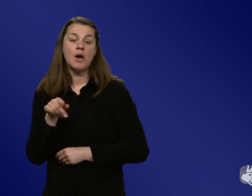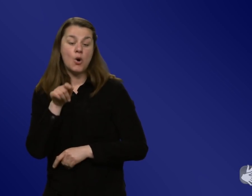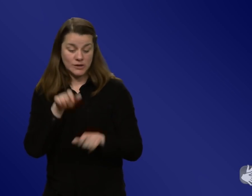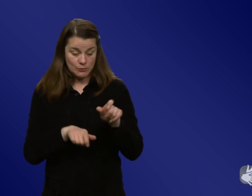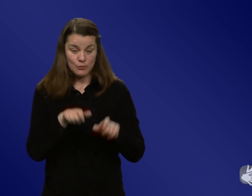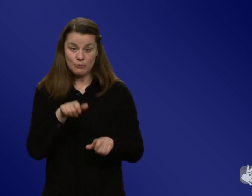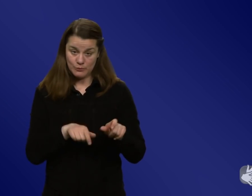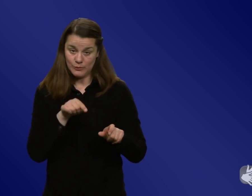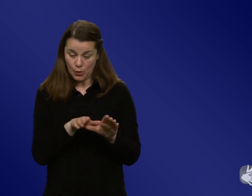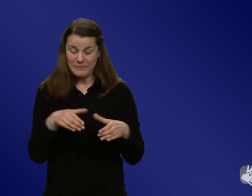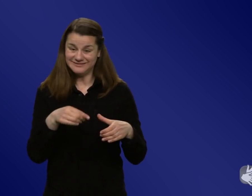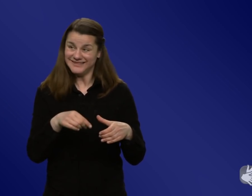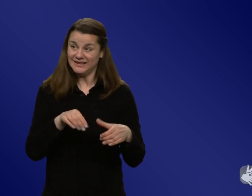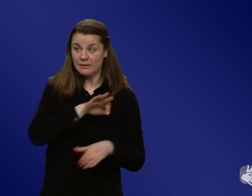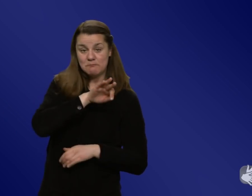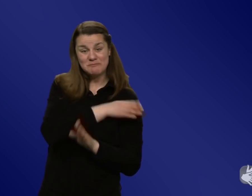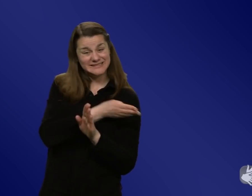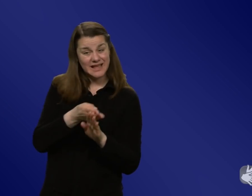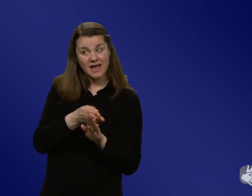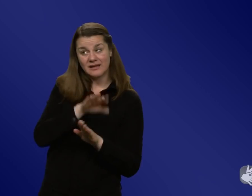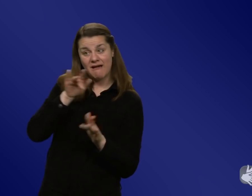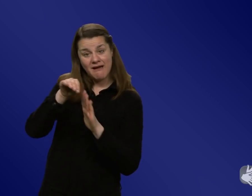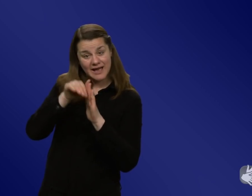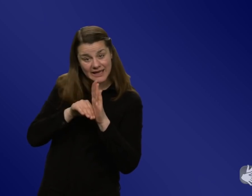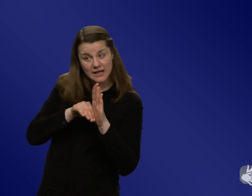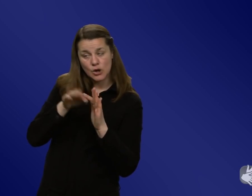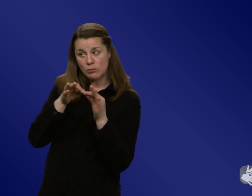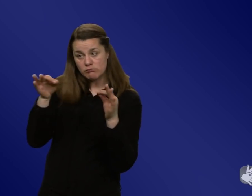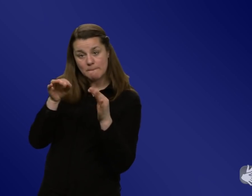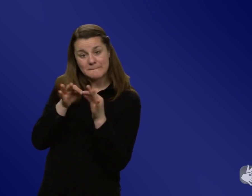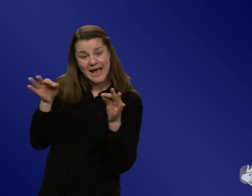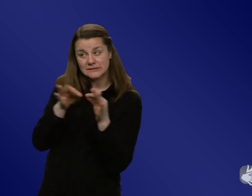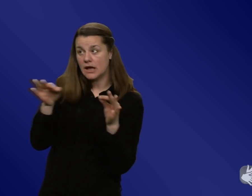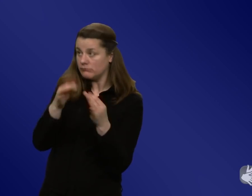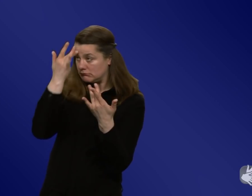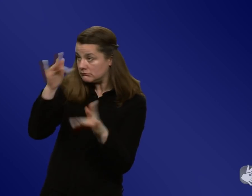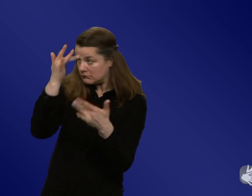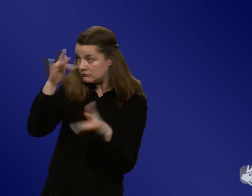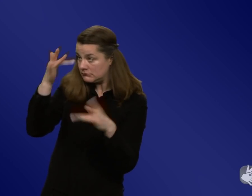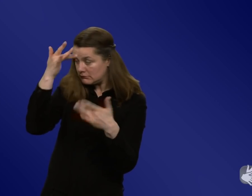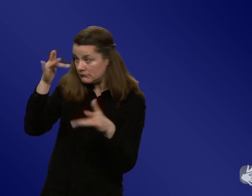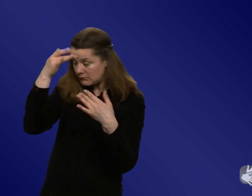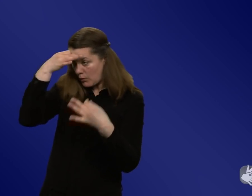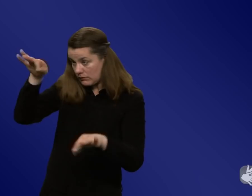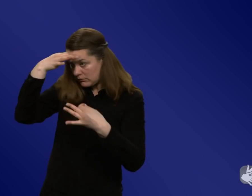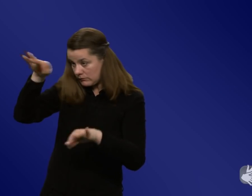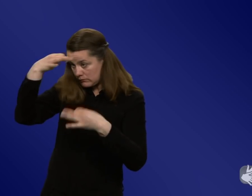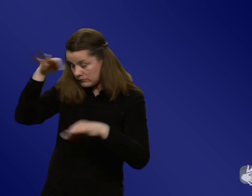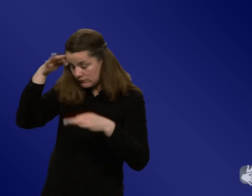befürwortet haben. Also da war ja dieser lange Lockdown und dann wurde geöffnet und das wurde im Narrativ der Politik